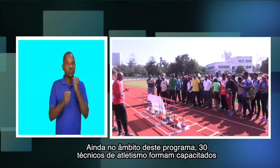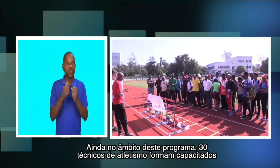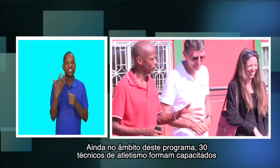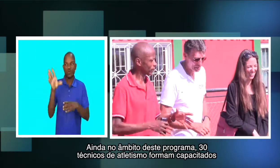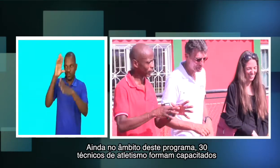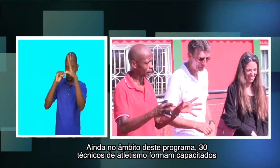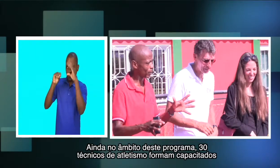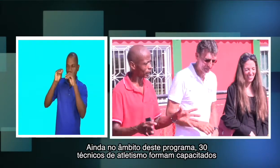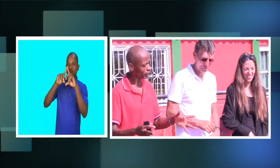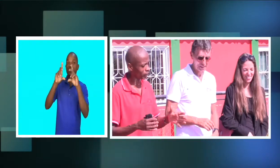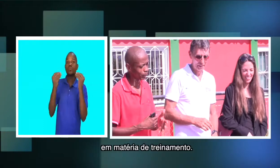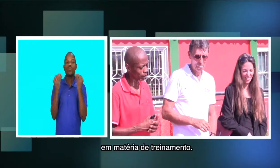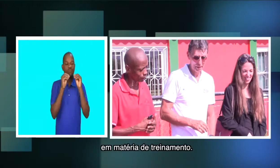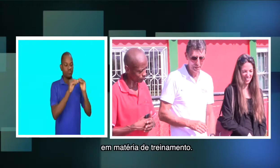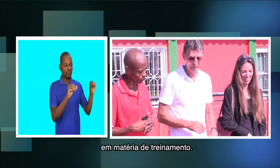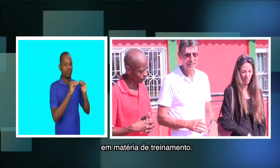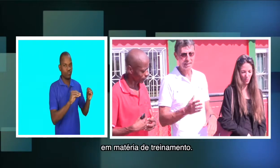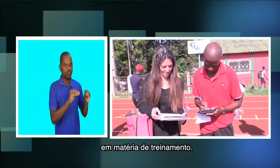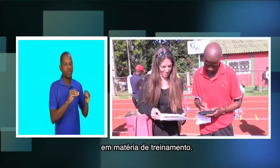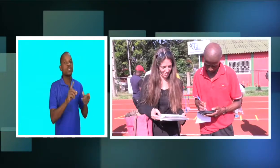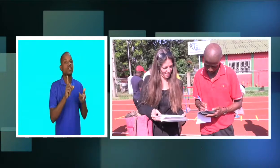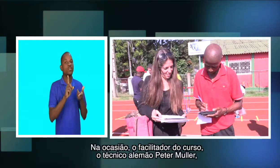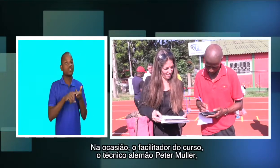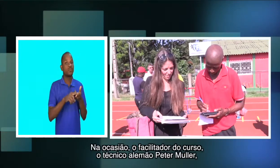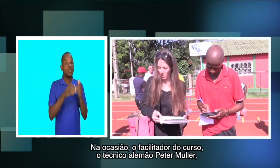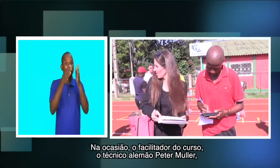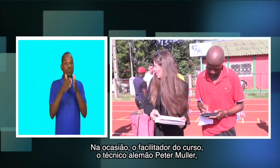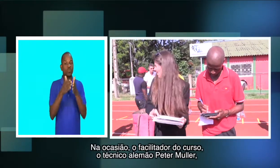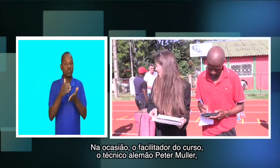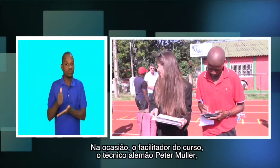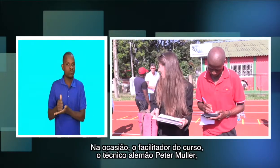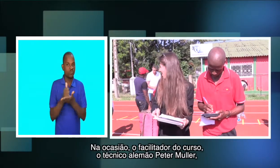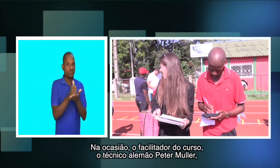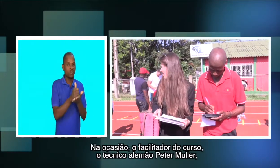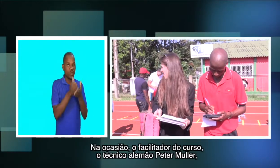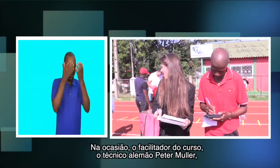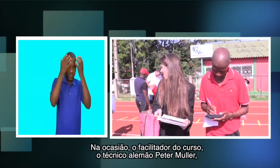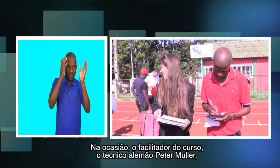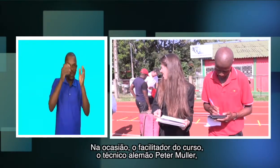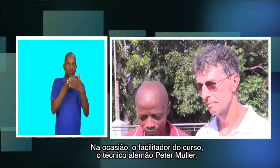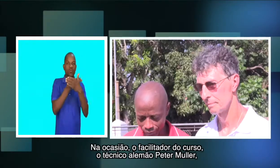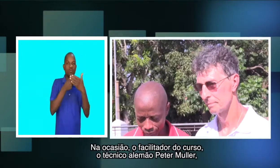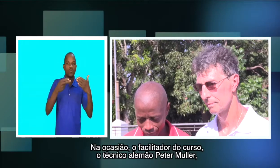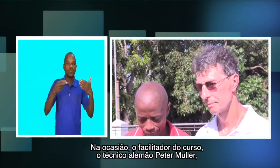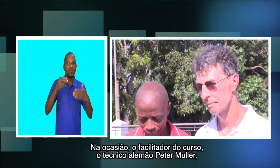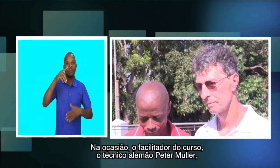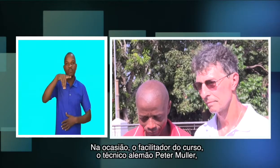capacitados em matéria de treinamento. Na ocasião, o facilitador do curso, o técnico alemão